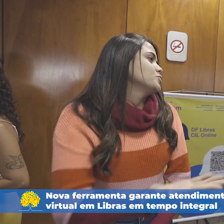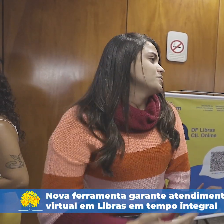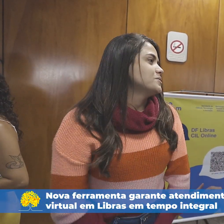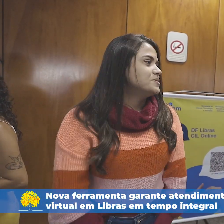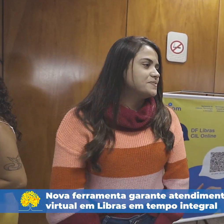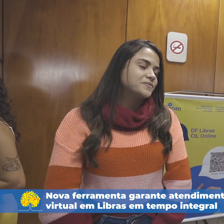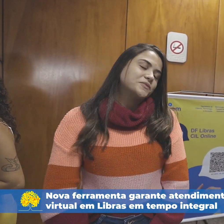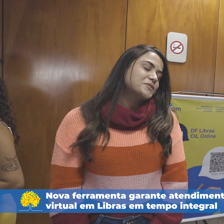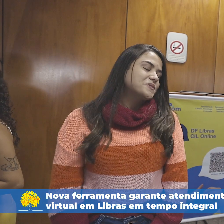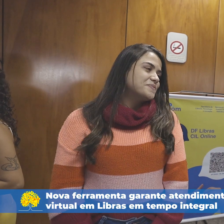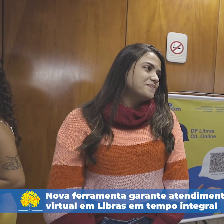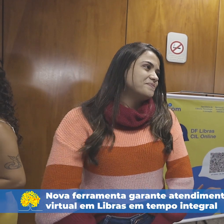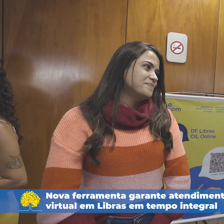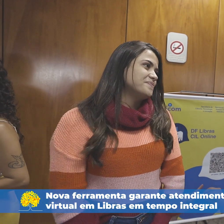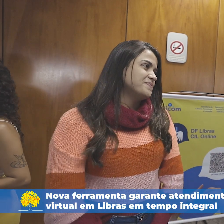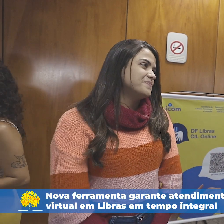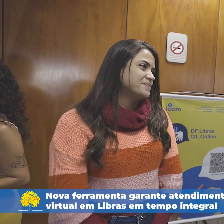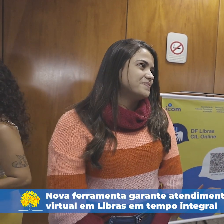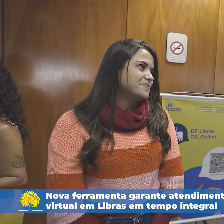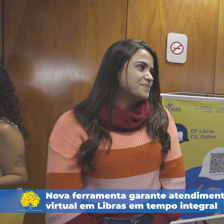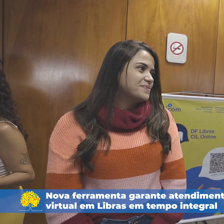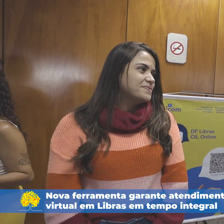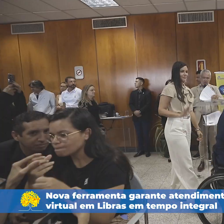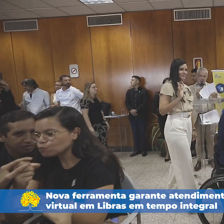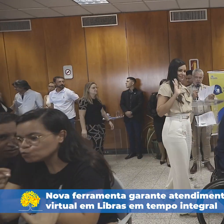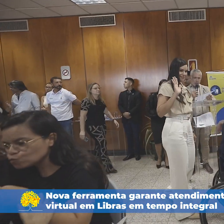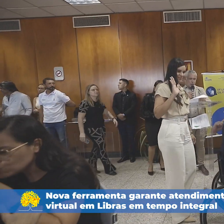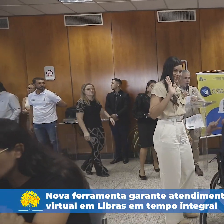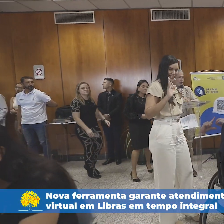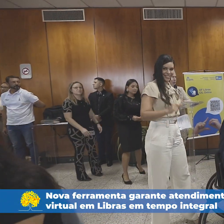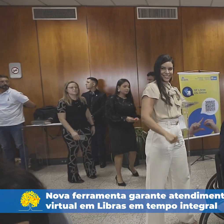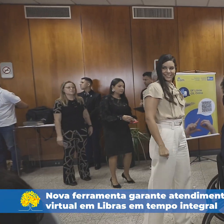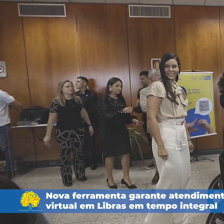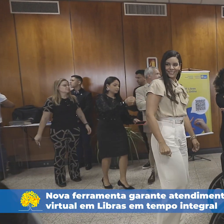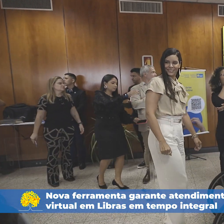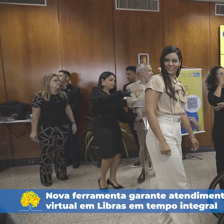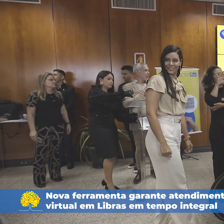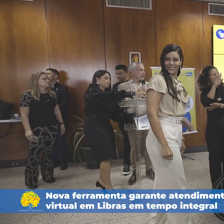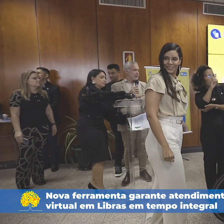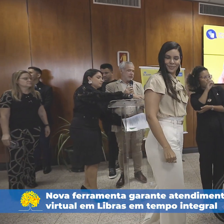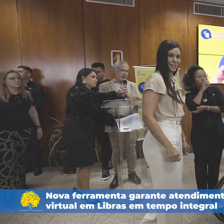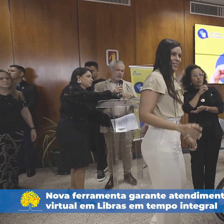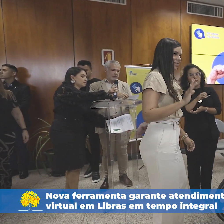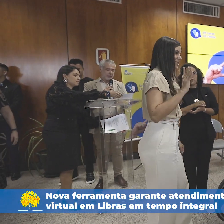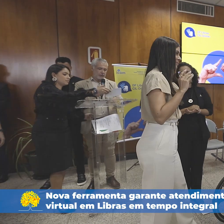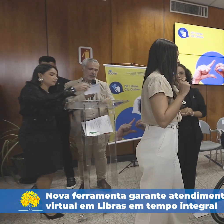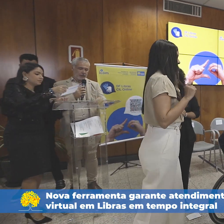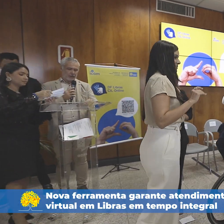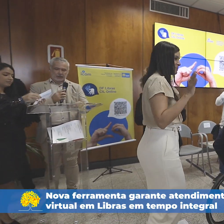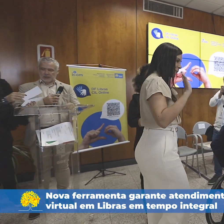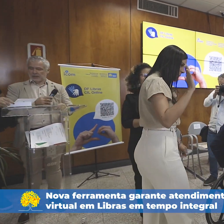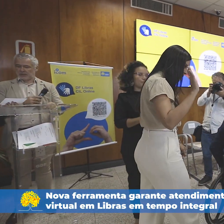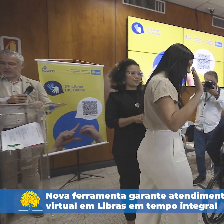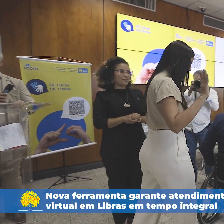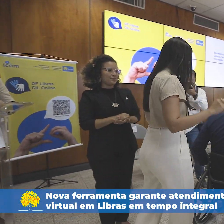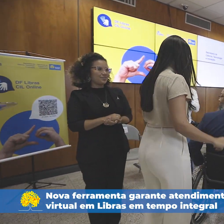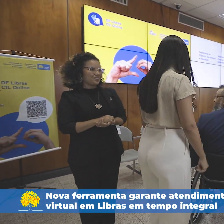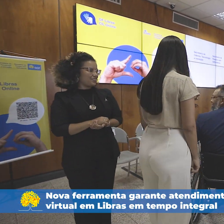graça, né? Então é muito importante para a comunidade surda. Essa transformação que essa grande entrega hoje simboliza, ela é a